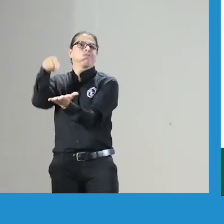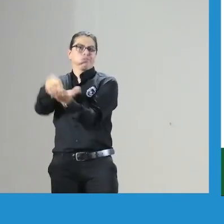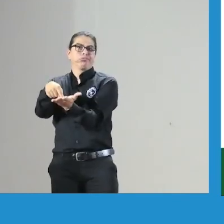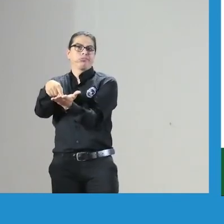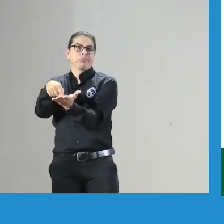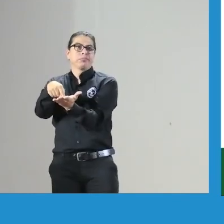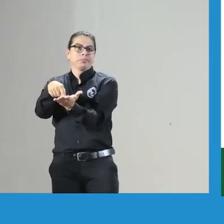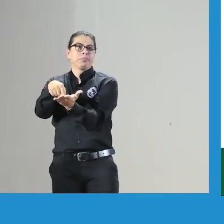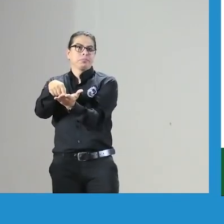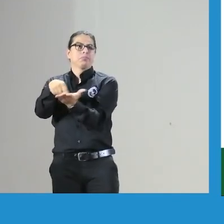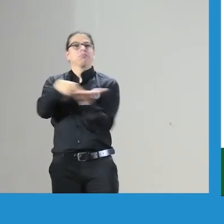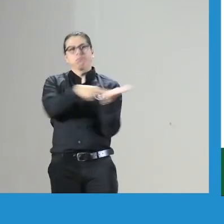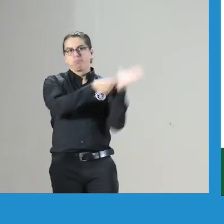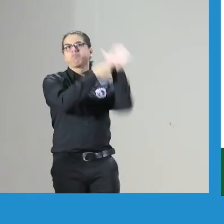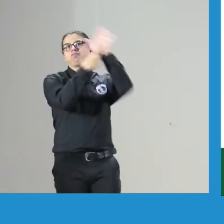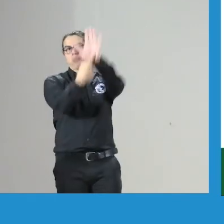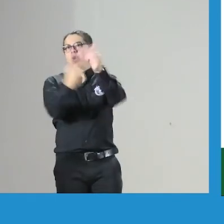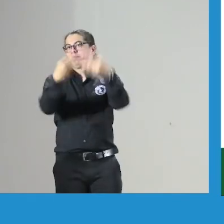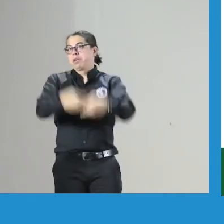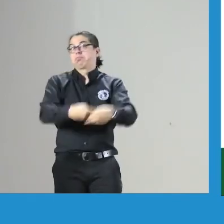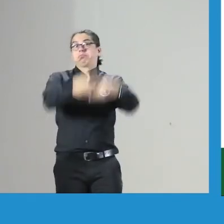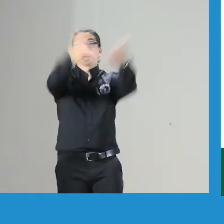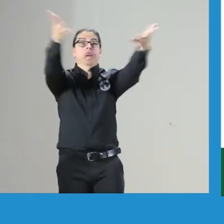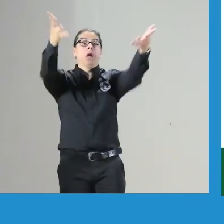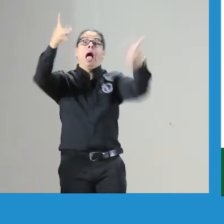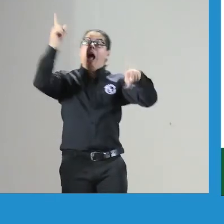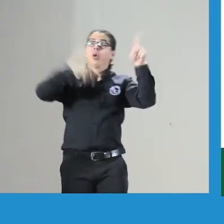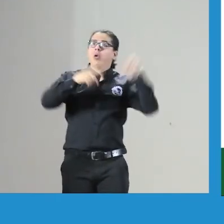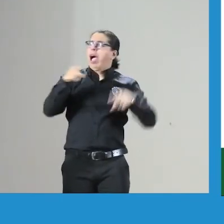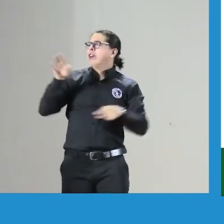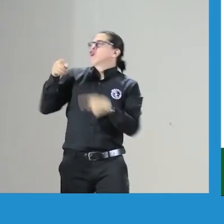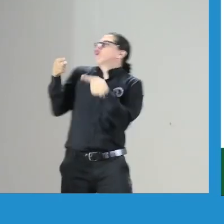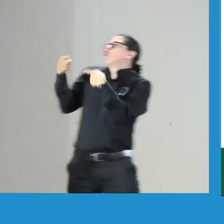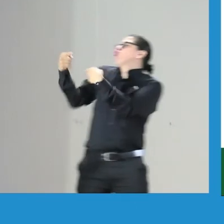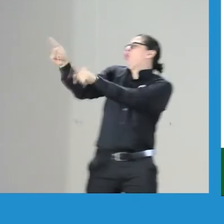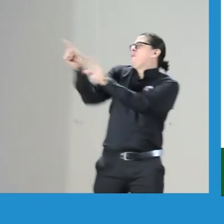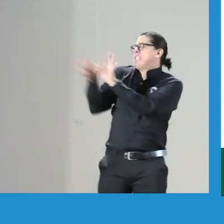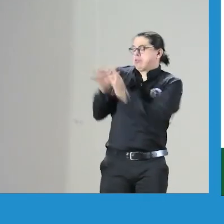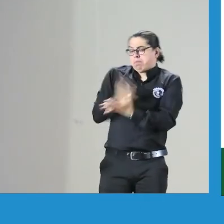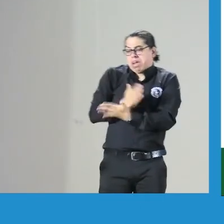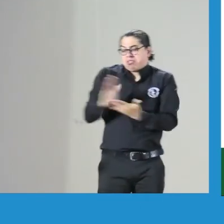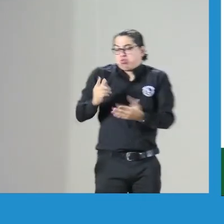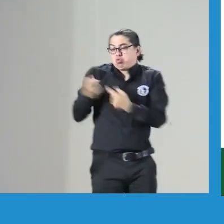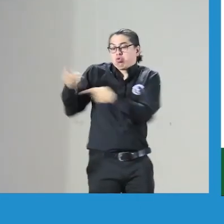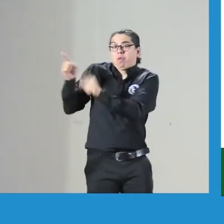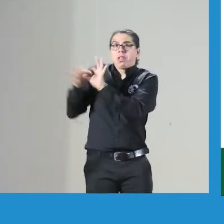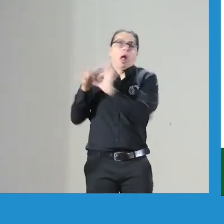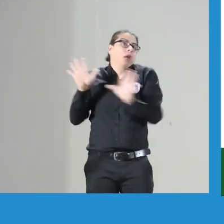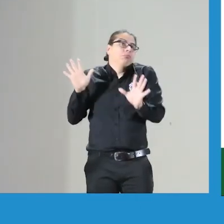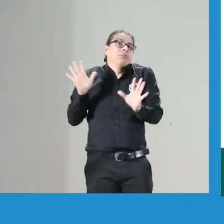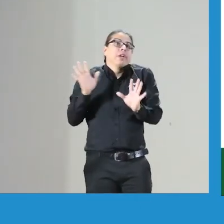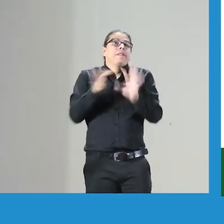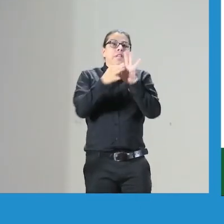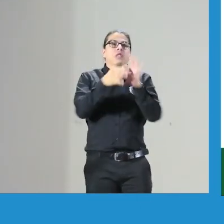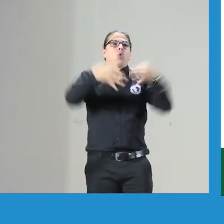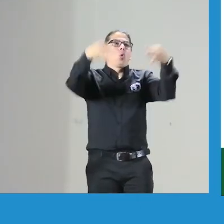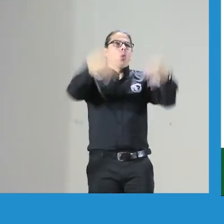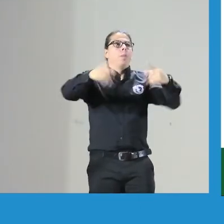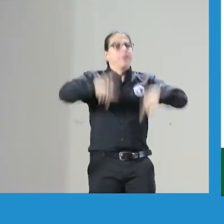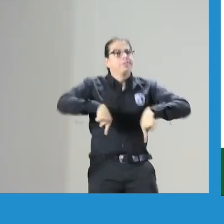el código de ética ya está y lo vamos a presentar y lo vamos a hacer público y pronto van a decir ah este es el código de FNASCOR no